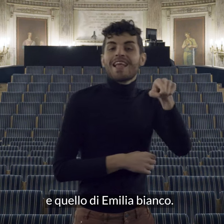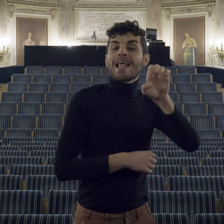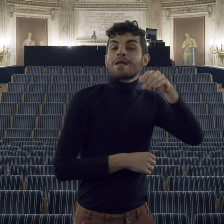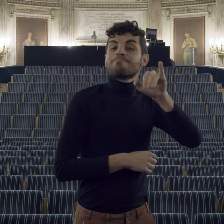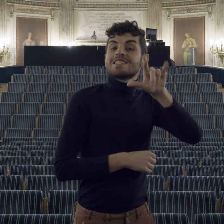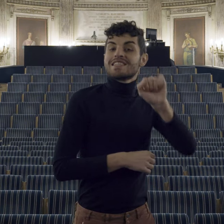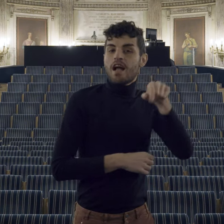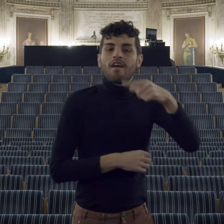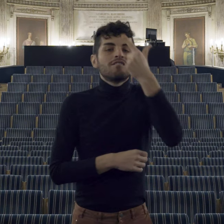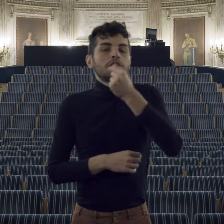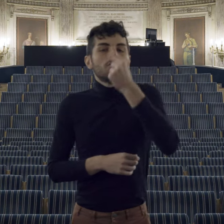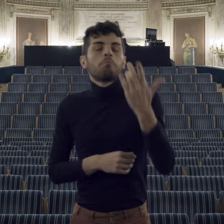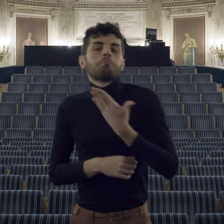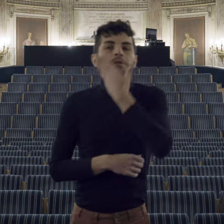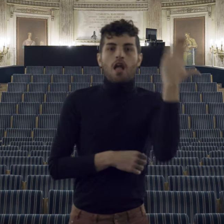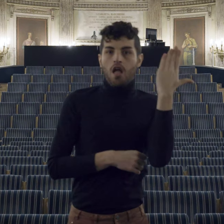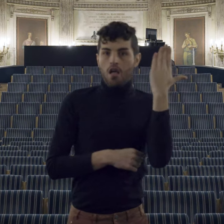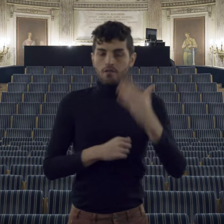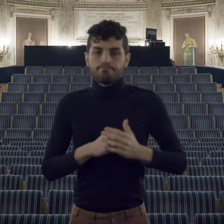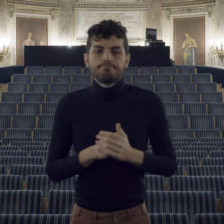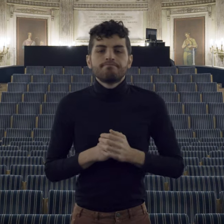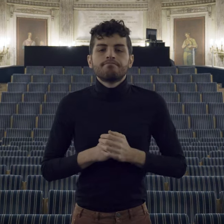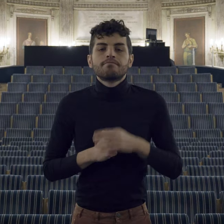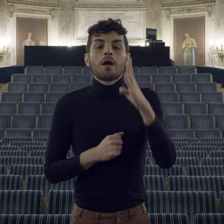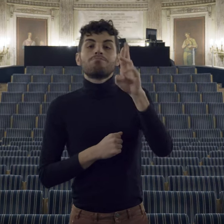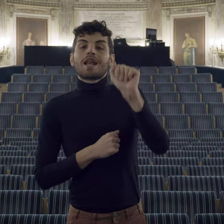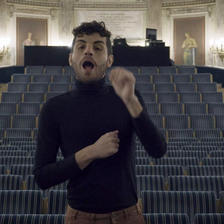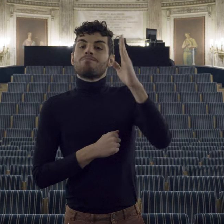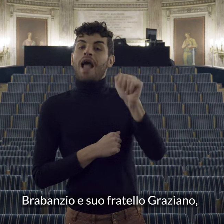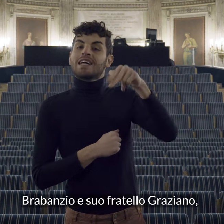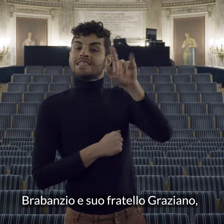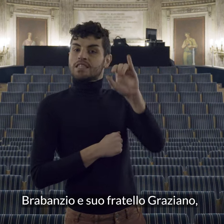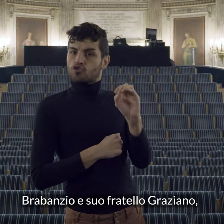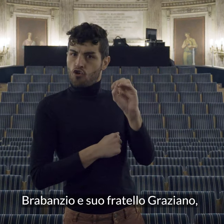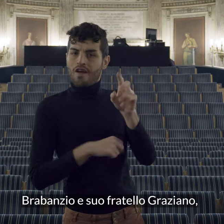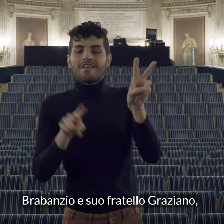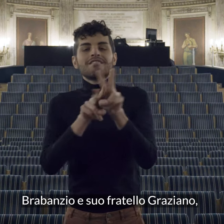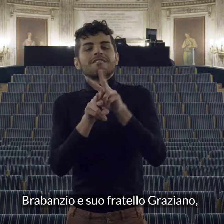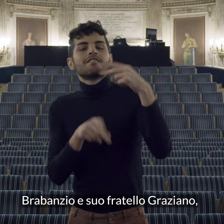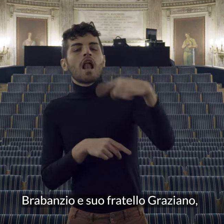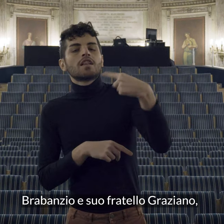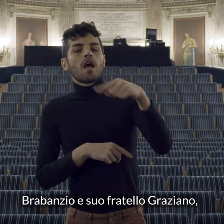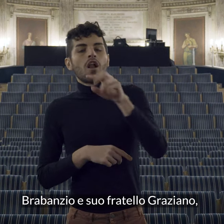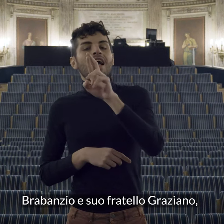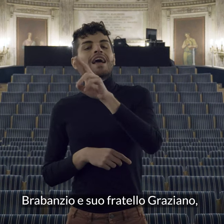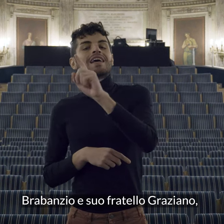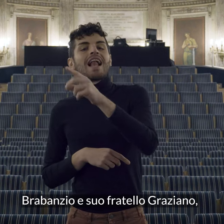brabanzio e suo fratello graziano